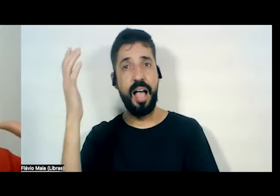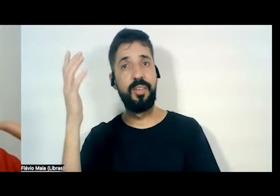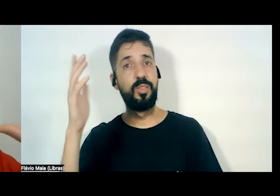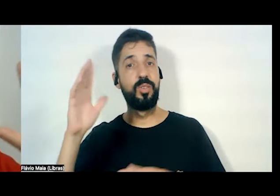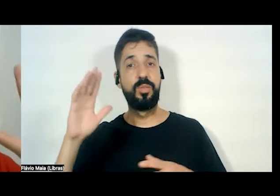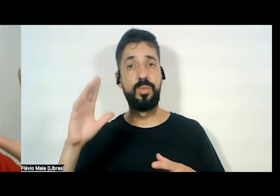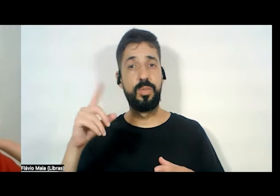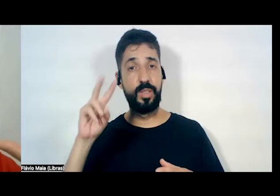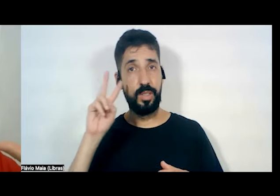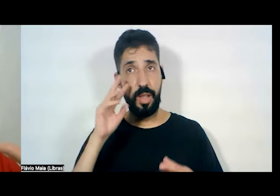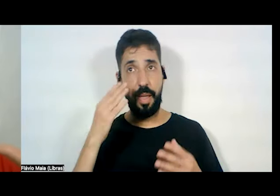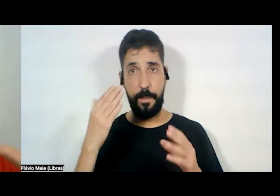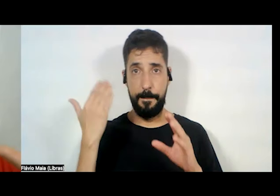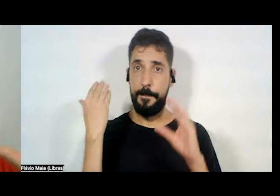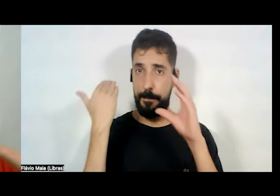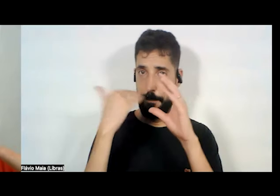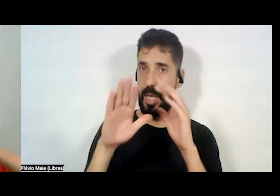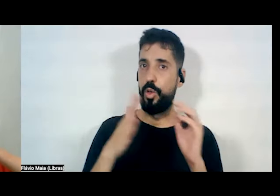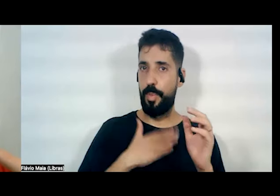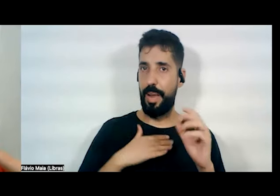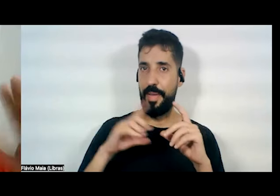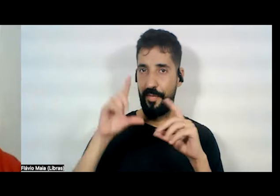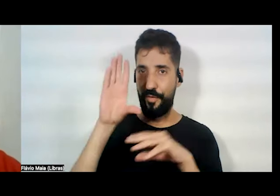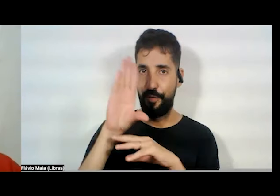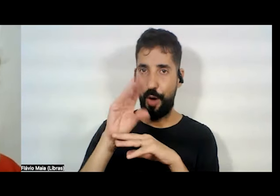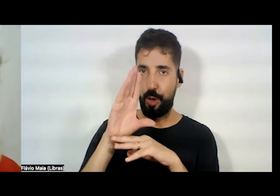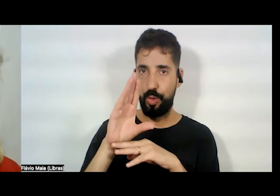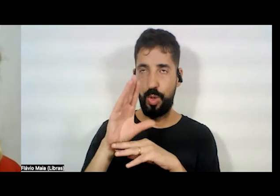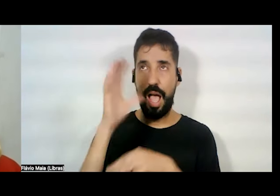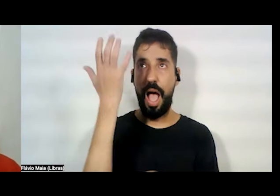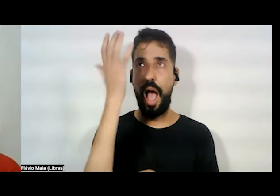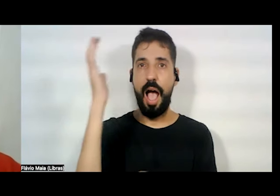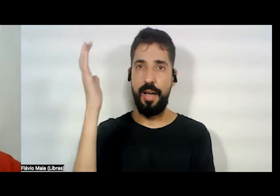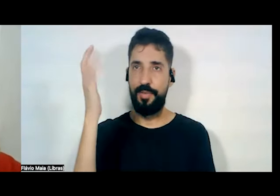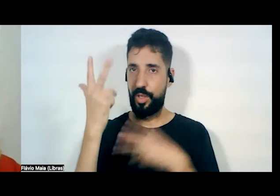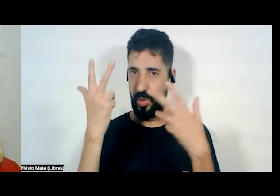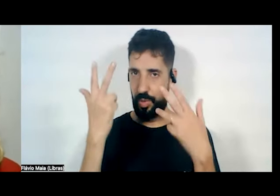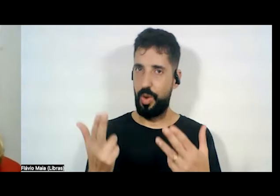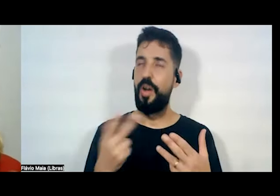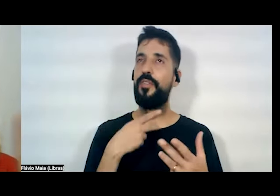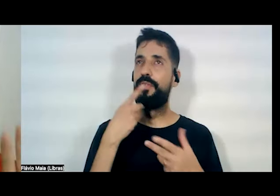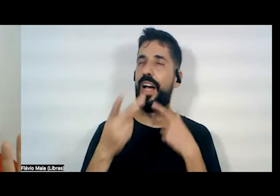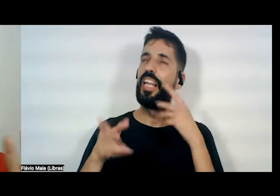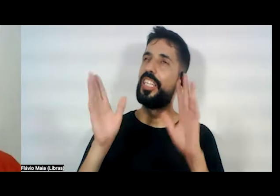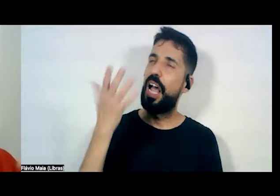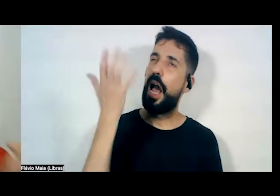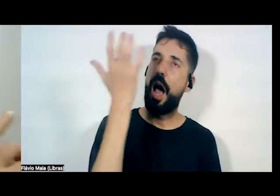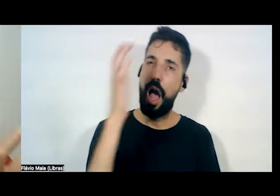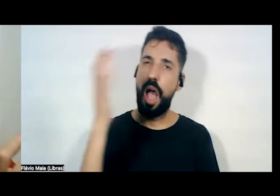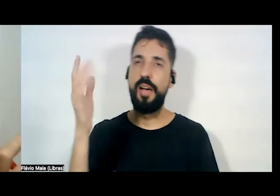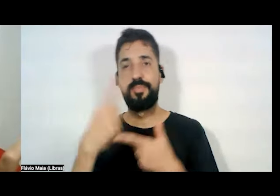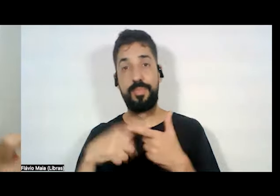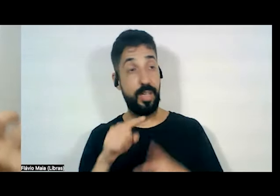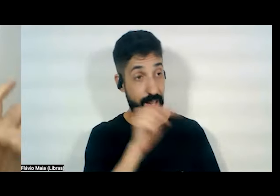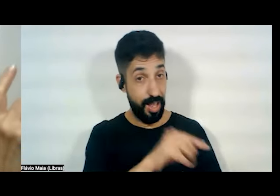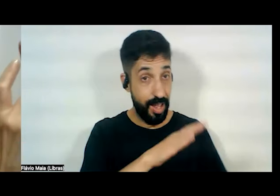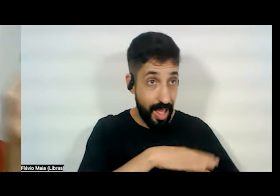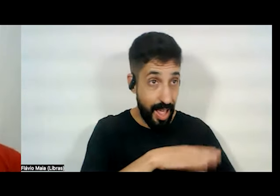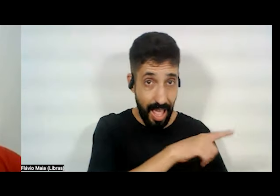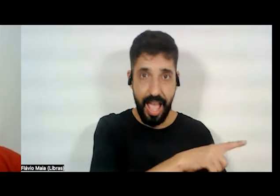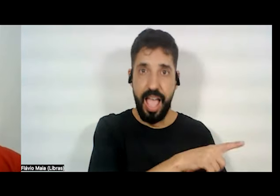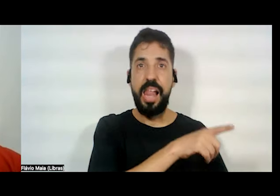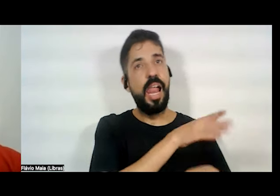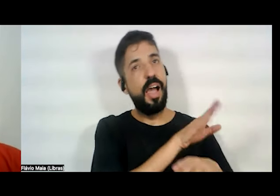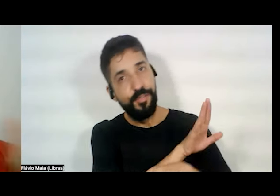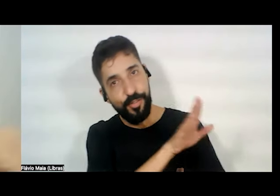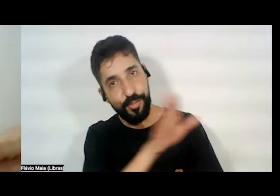e me mandou as fotografias. Como eu tinha falado das árvores, eu tinha falado, ela se deu o trabalho de